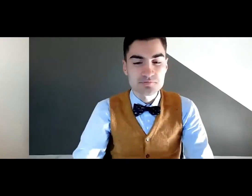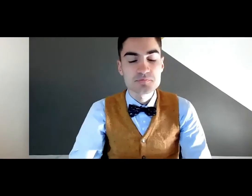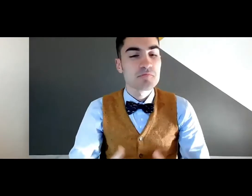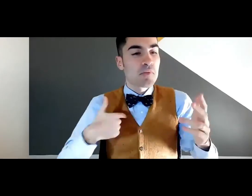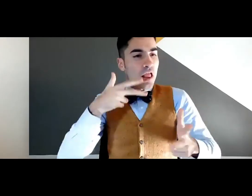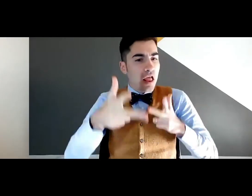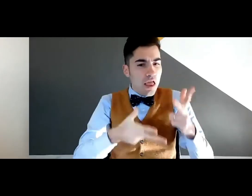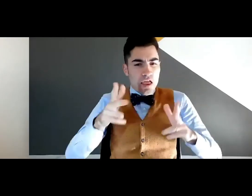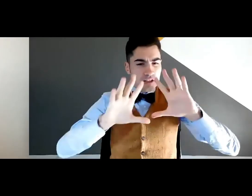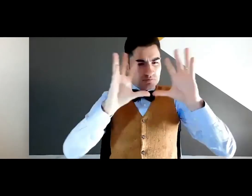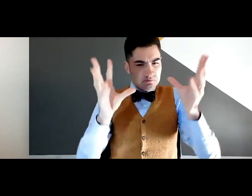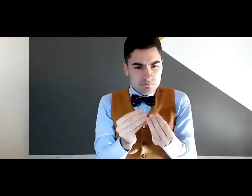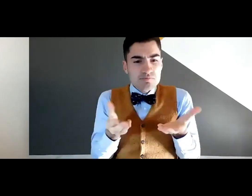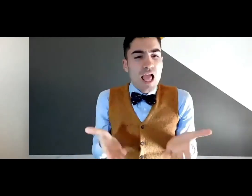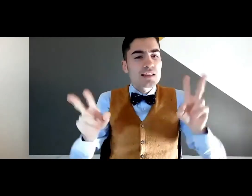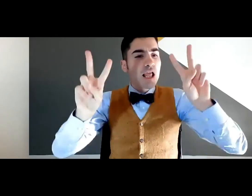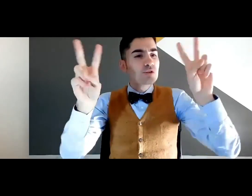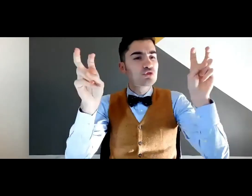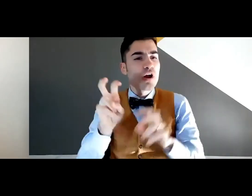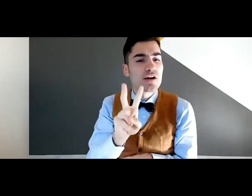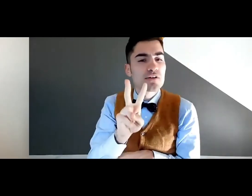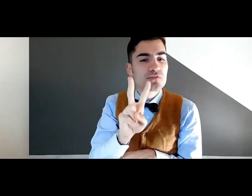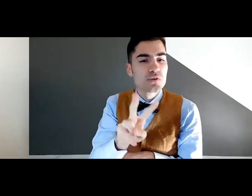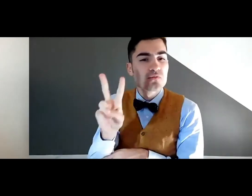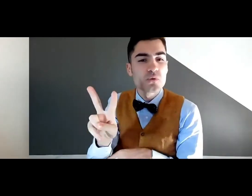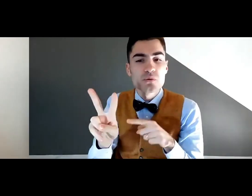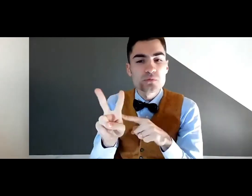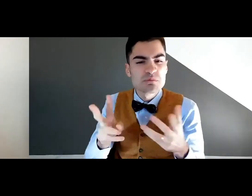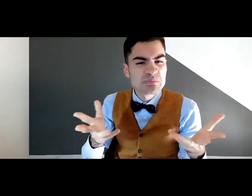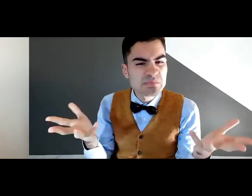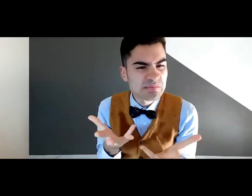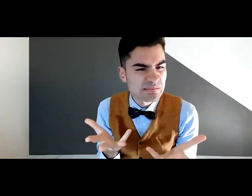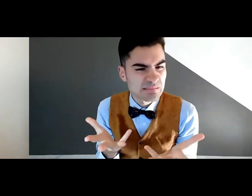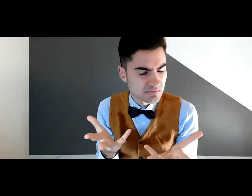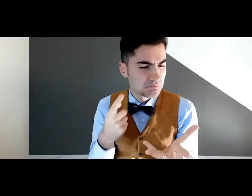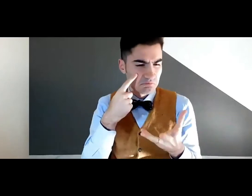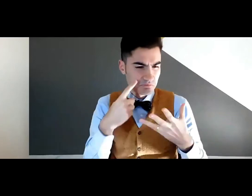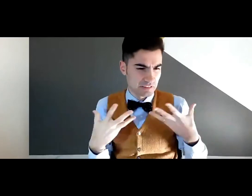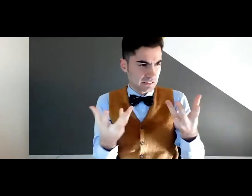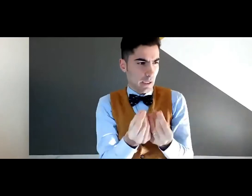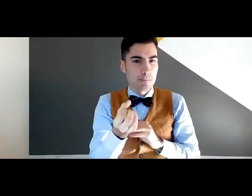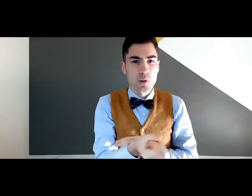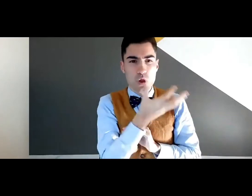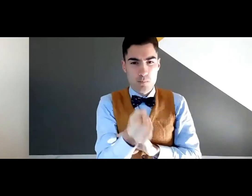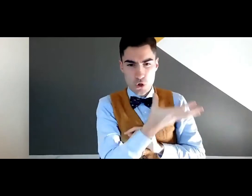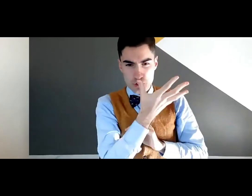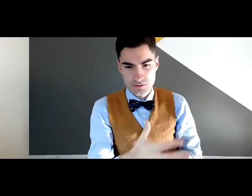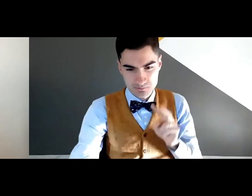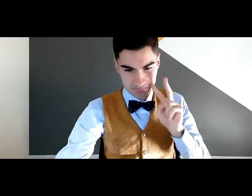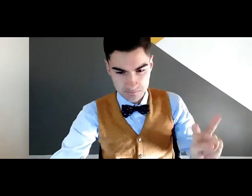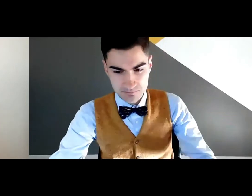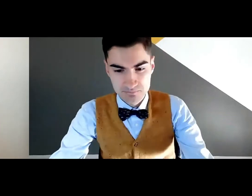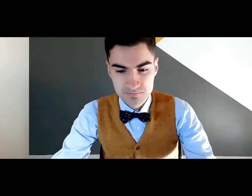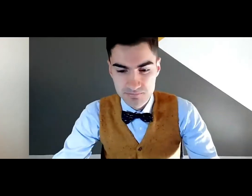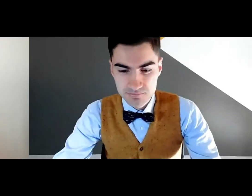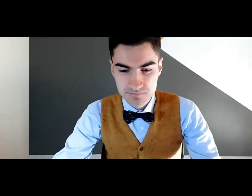vernacular, da sempre posso dire. Ma cos'è questo visual vernacular? Vediamolo